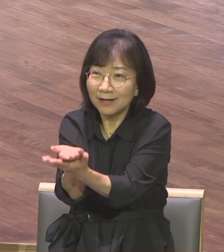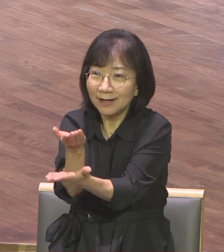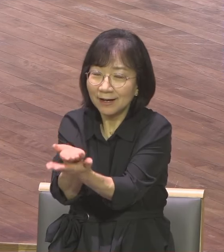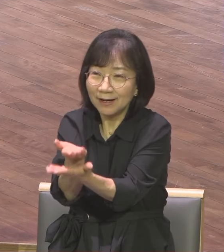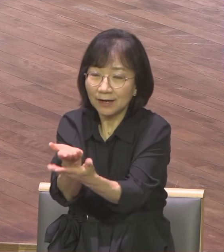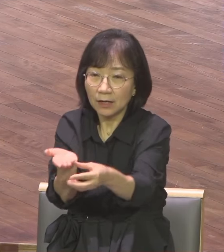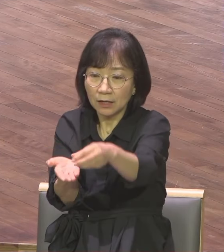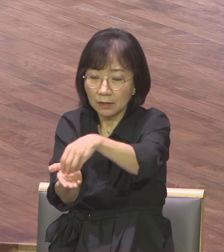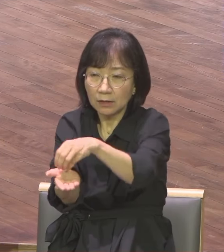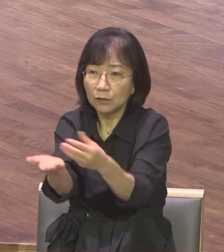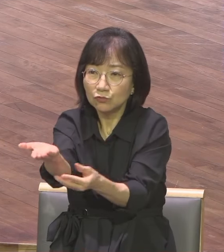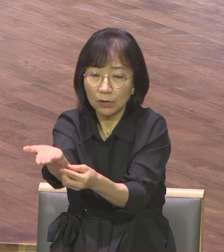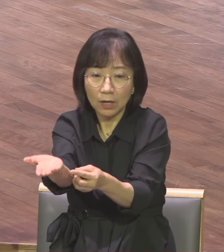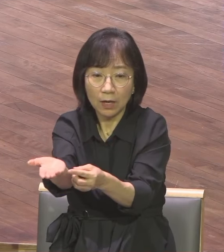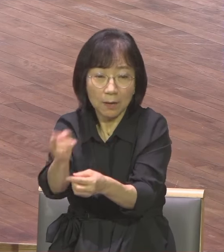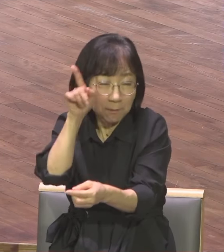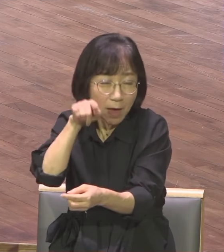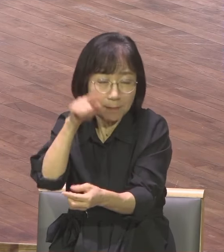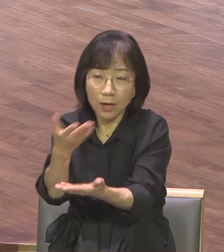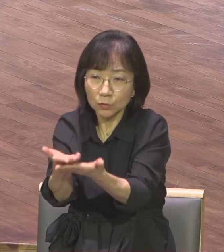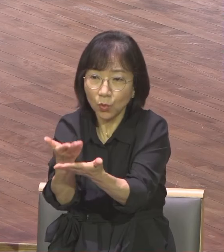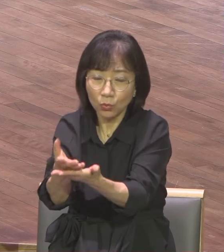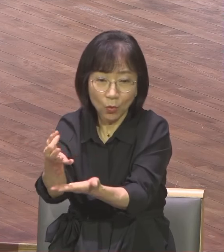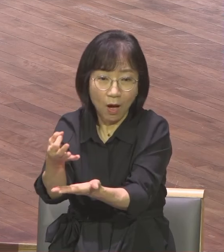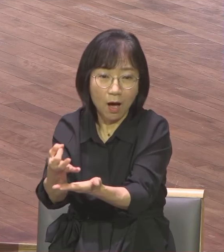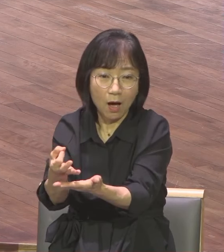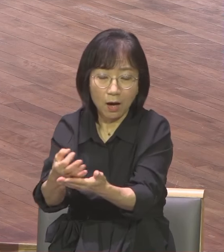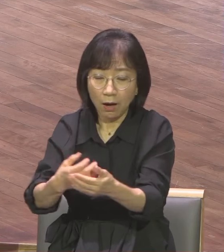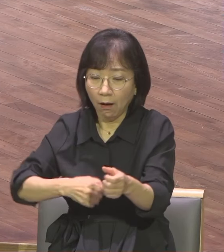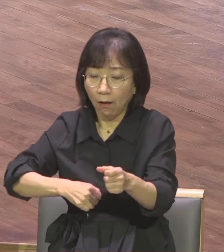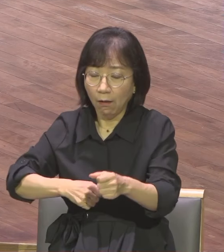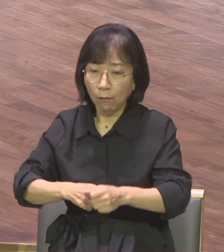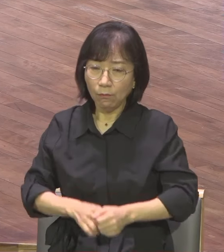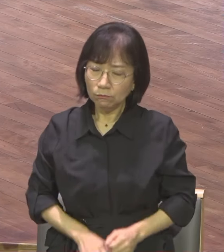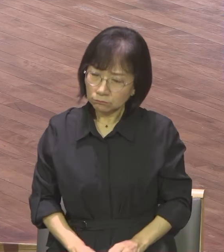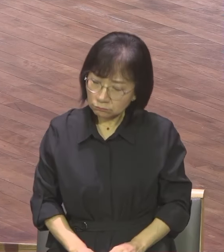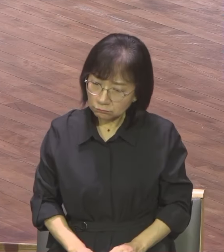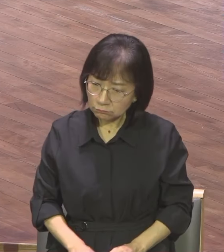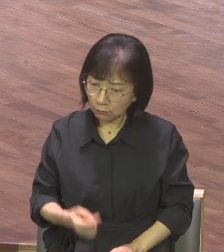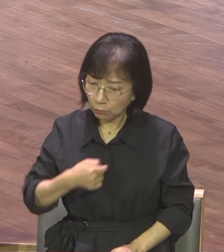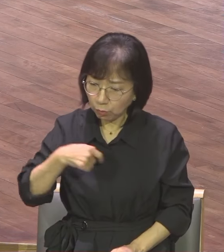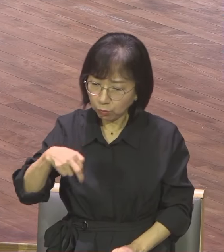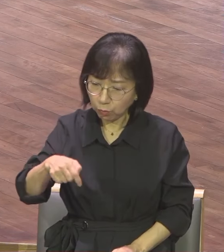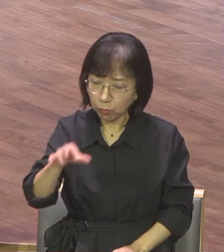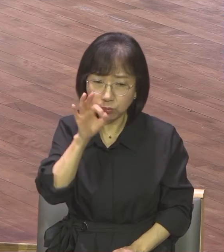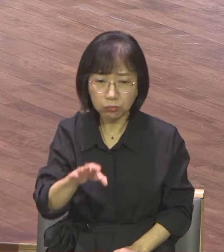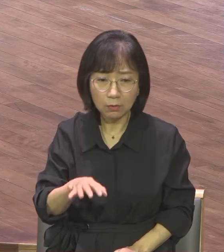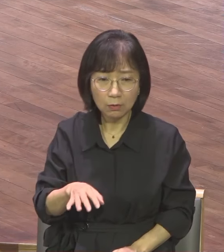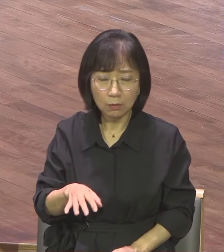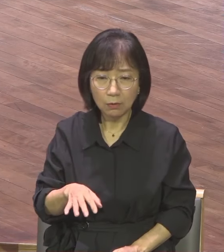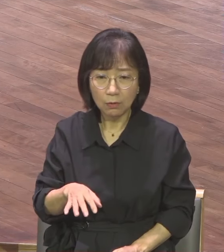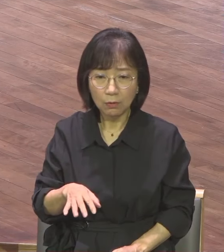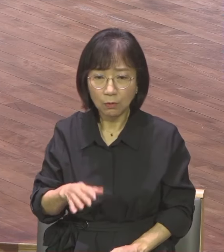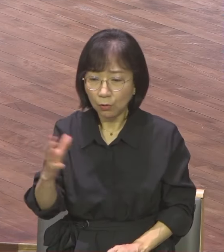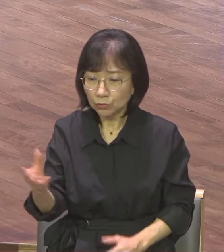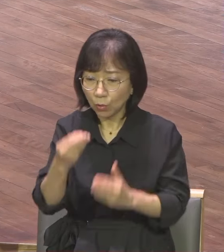미문에 있었다고 그래요 아니 움직이도 못하는 사람은 어떻게 성전 미문에 갑니까? 일반 평민들은 저 밑에 사는데